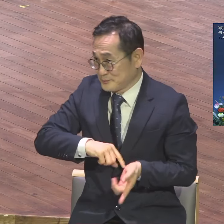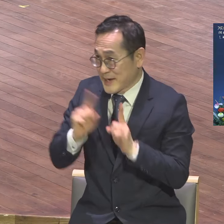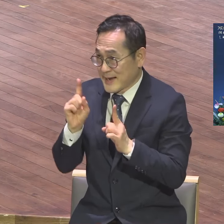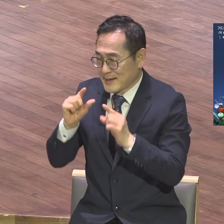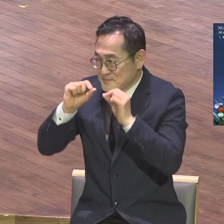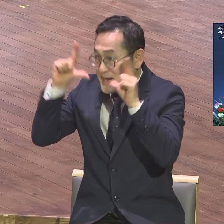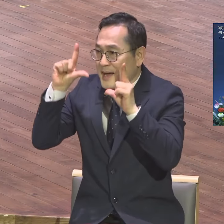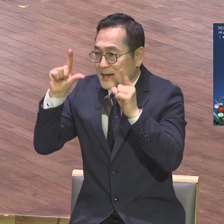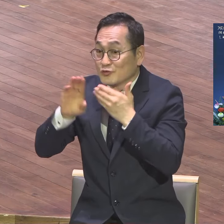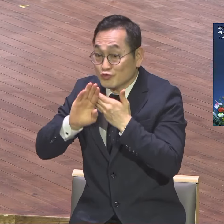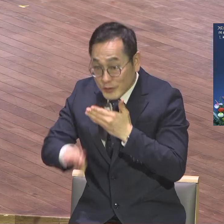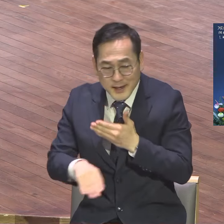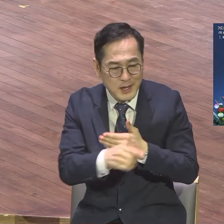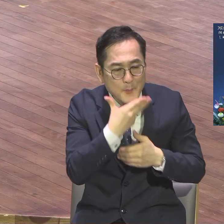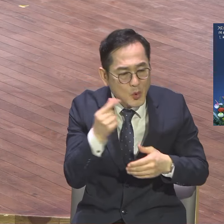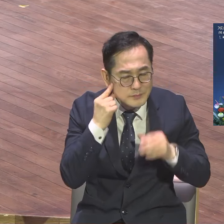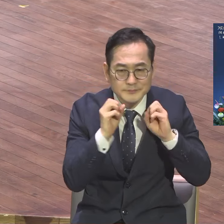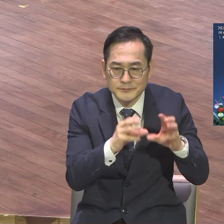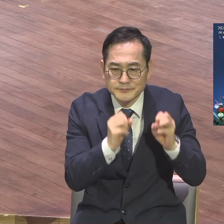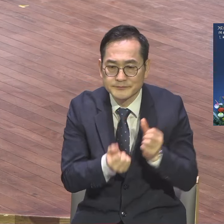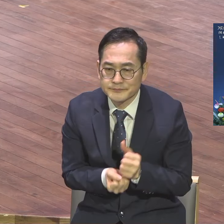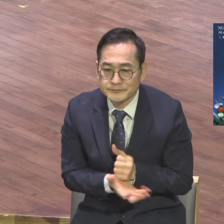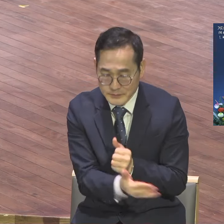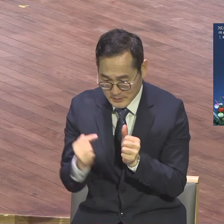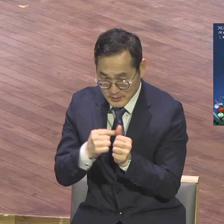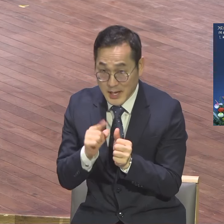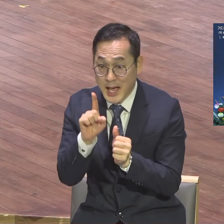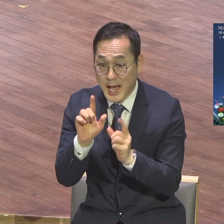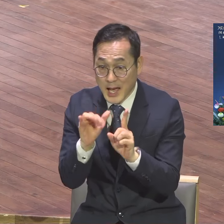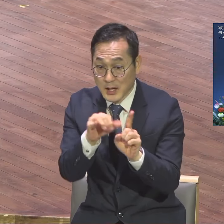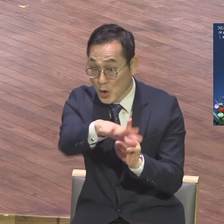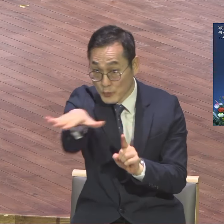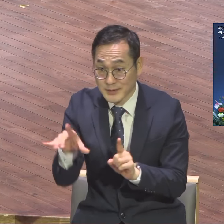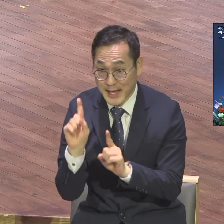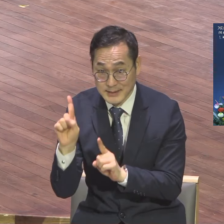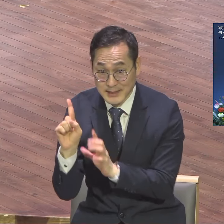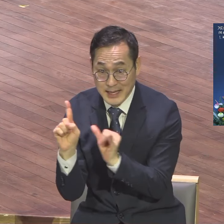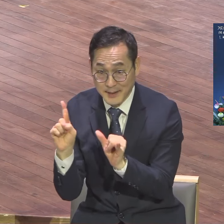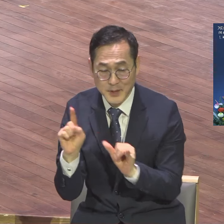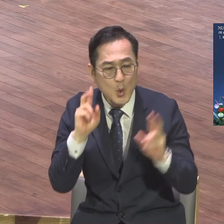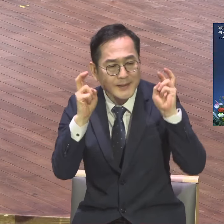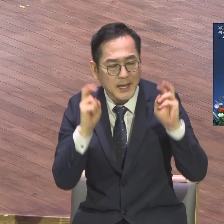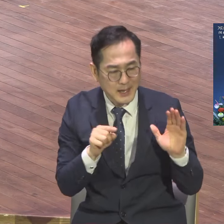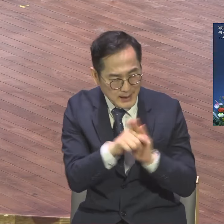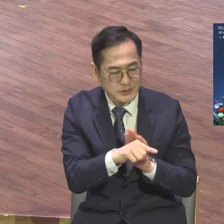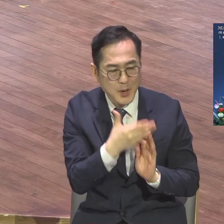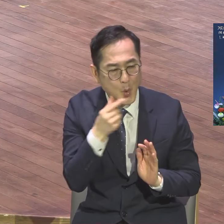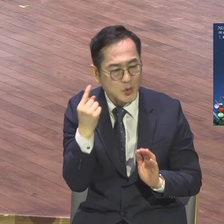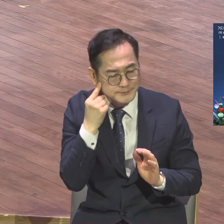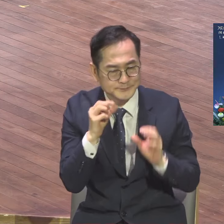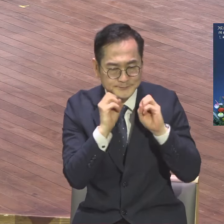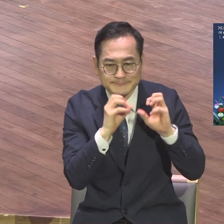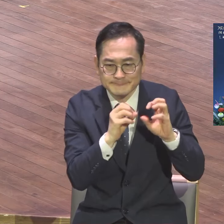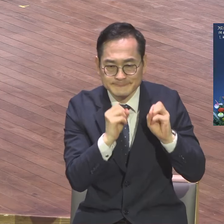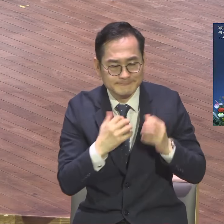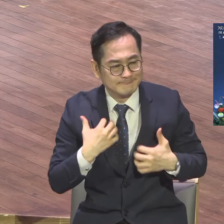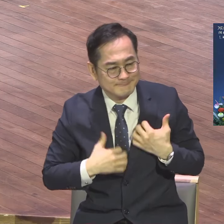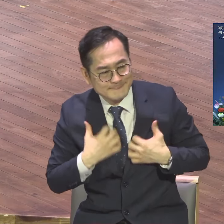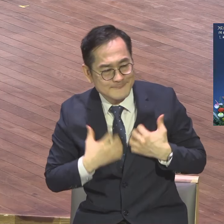직장이 변화됩니다. 여러분 한 사람 때문에 그 직장이 분위기가 영적 분위기가 바뀌어져요. 그 사업장이 바뀌게 되어있어요. 생명이